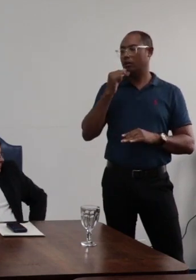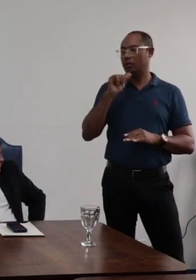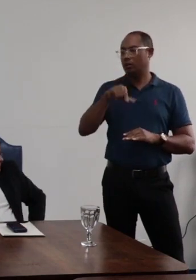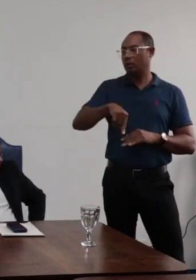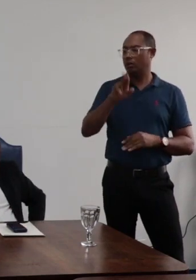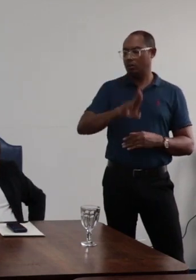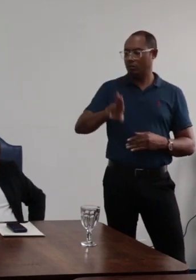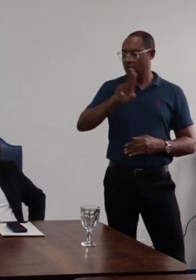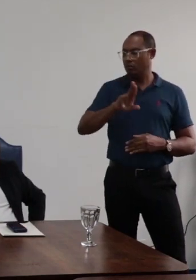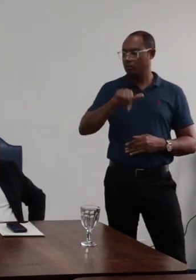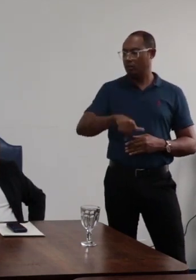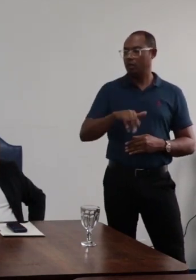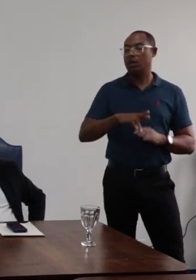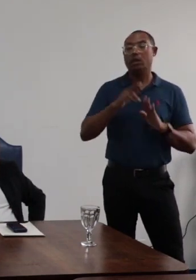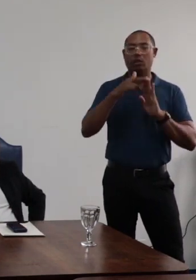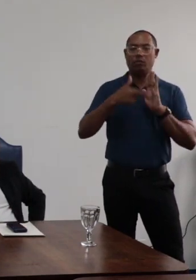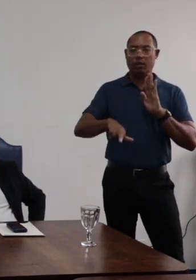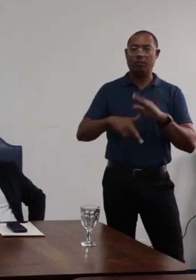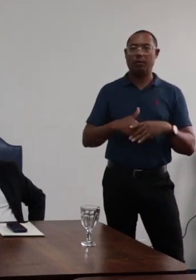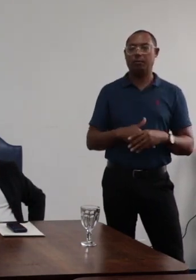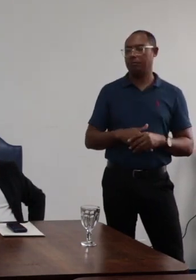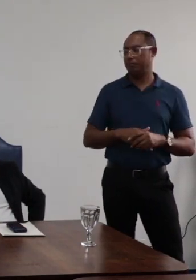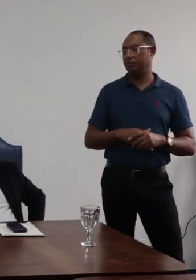reitora, vice-reitor, vice-reitora da UFRB